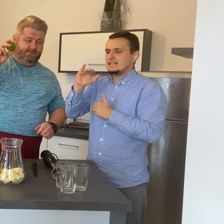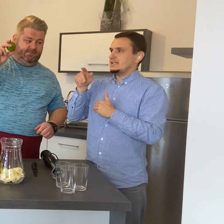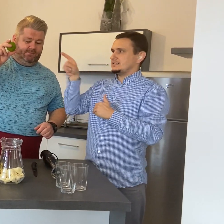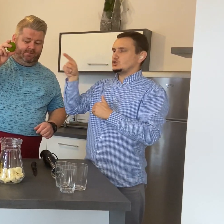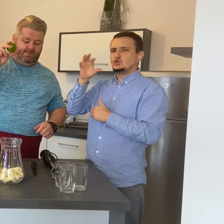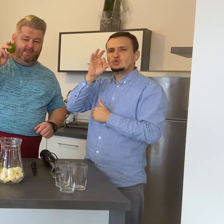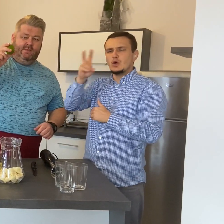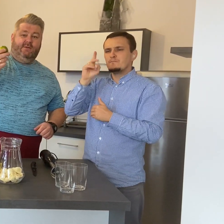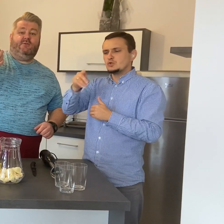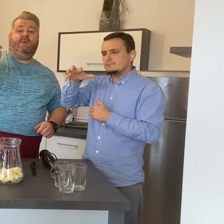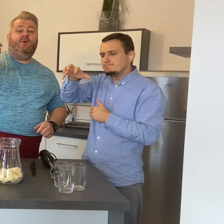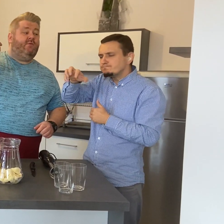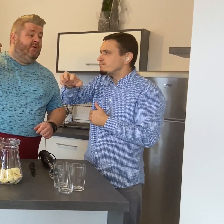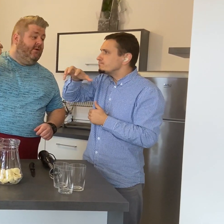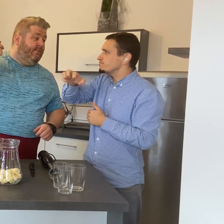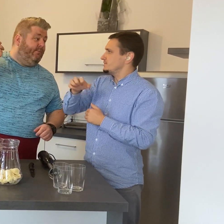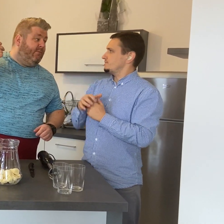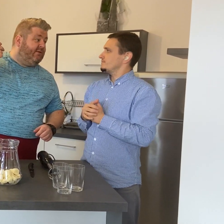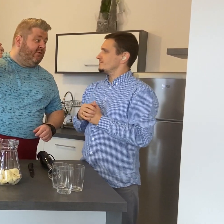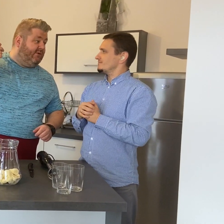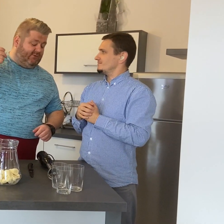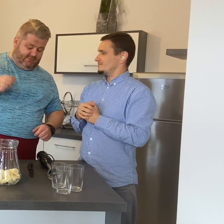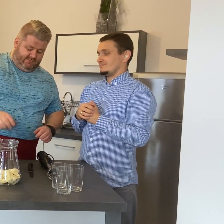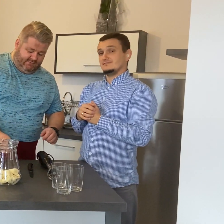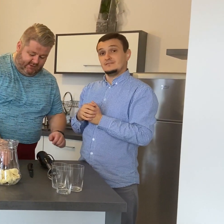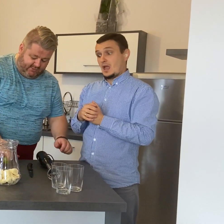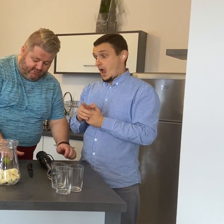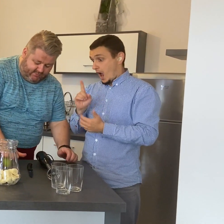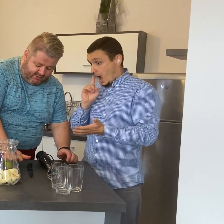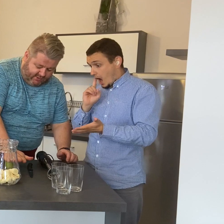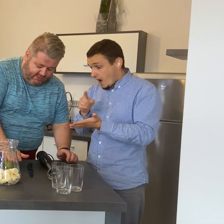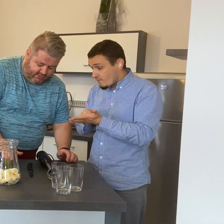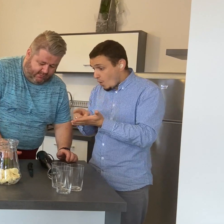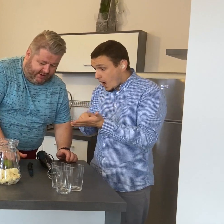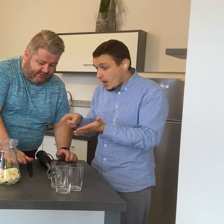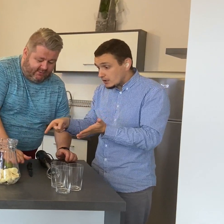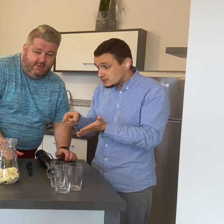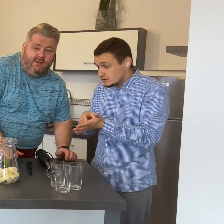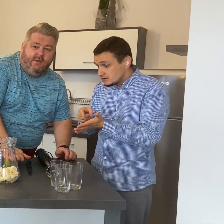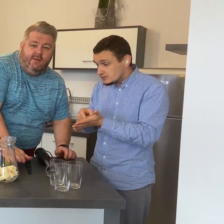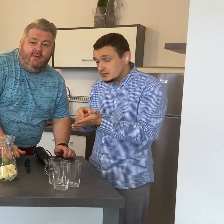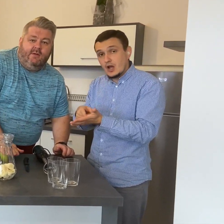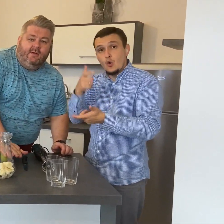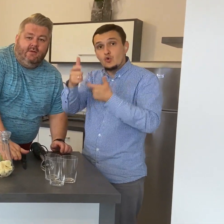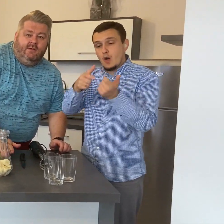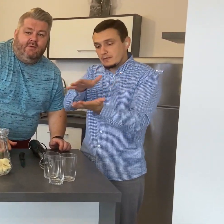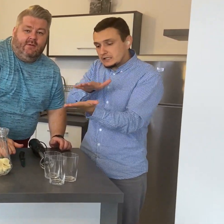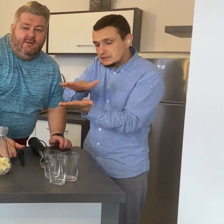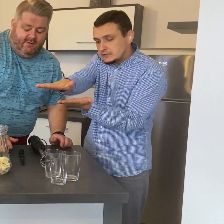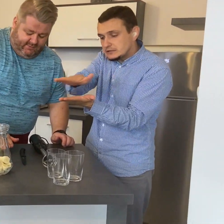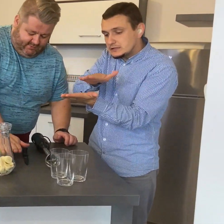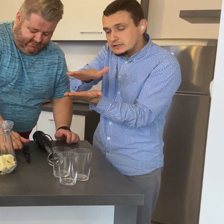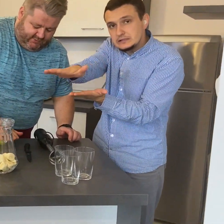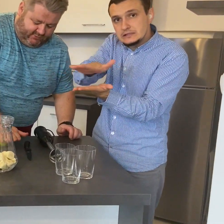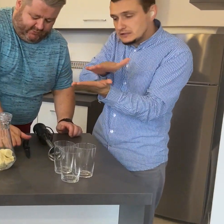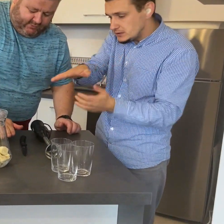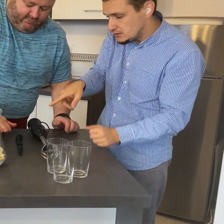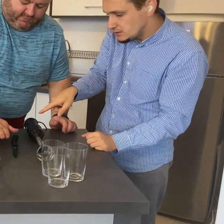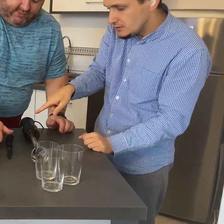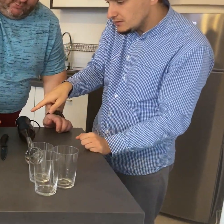trzeba ją pomasować. Ja to zrobię o blat naszego stołu. Jak już